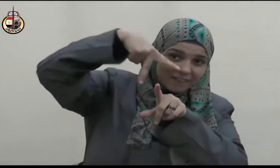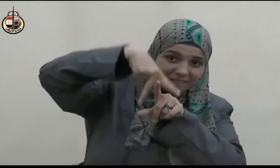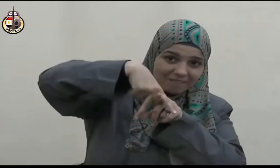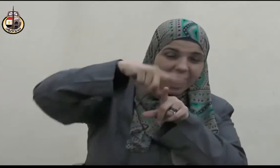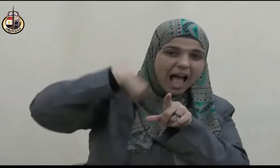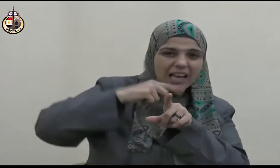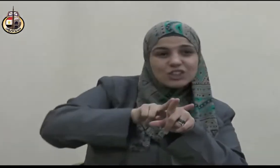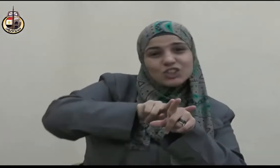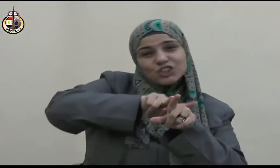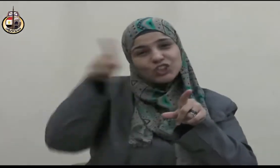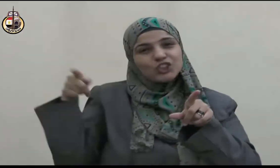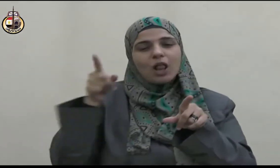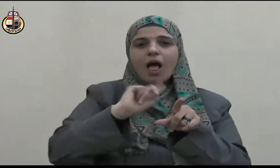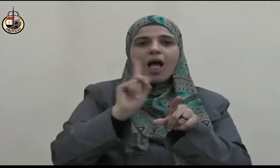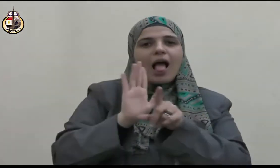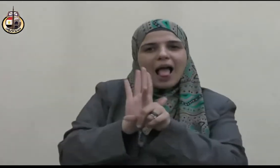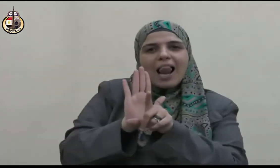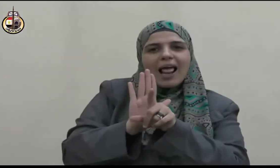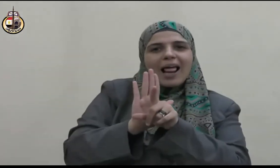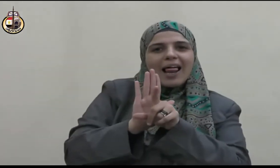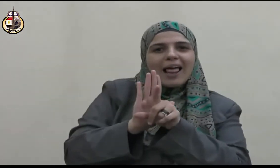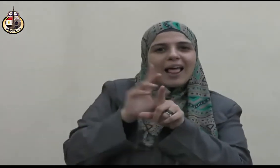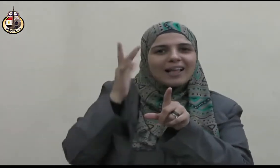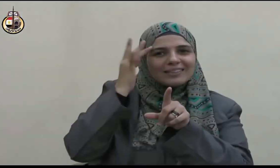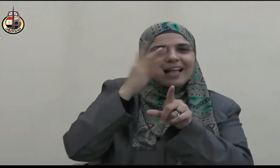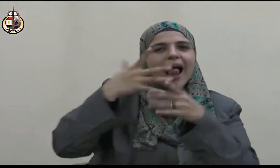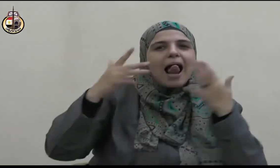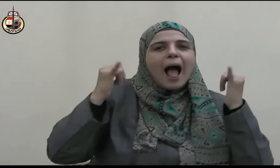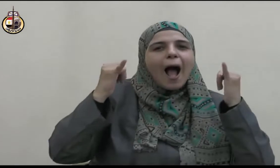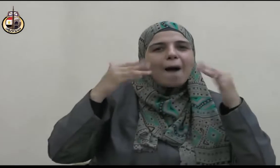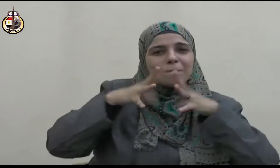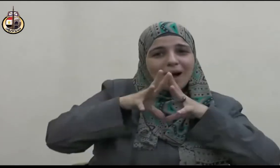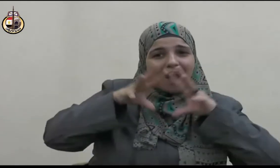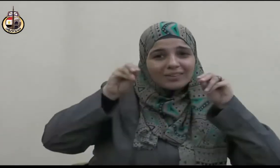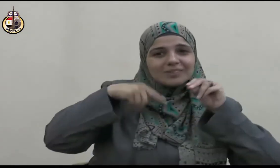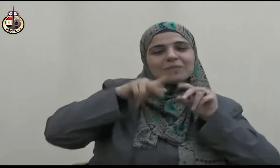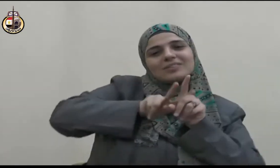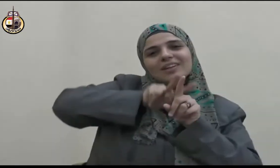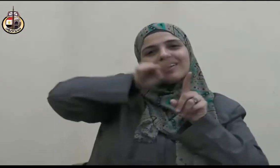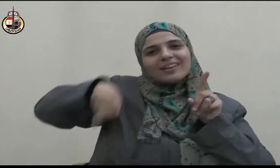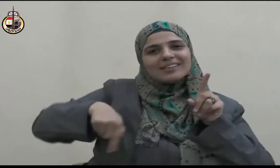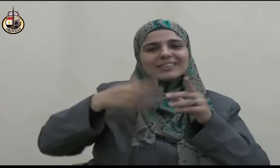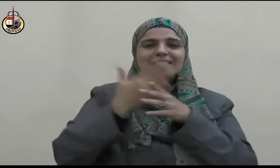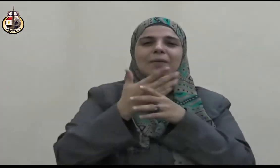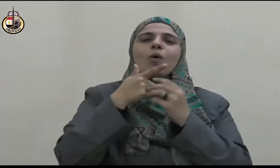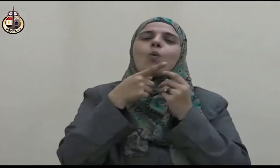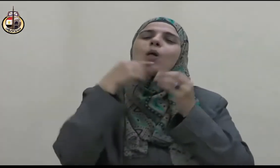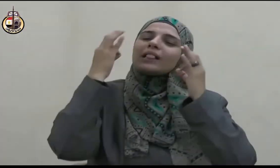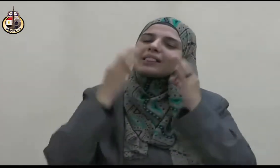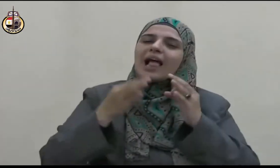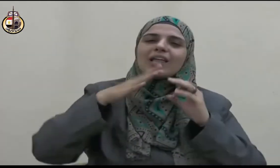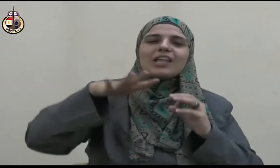كان النبي صلى الله عليه وسلم مثلا يحتزى في حسن تعامله